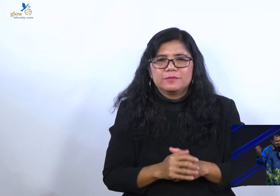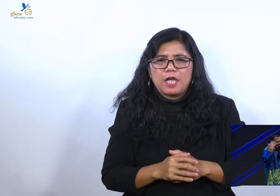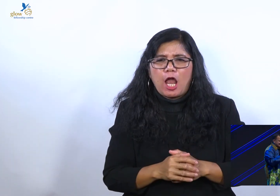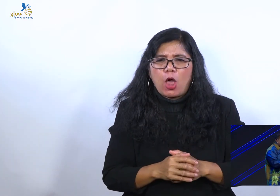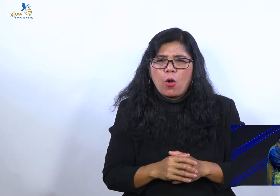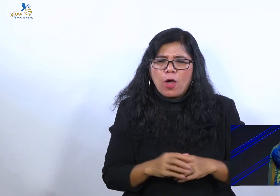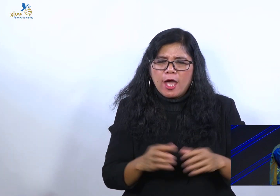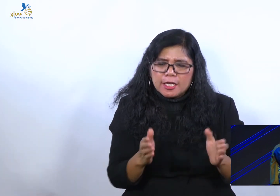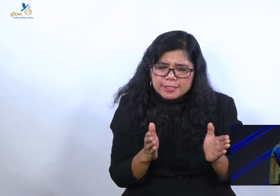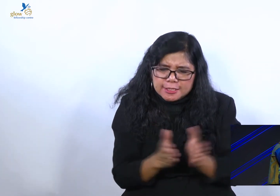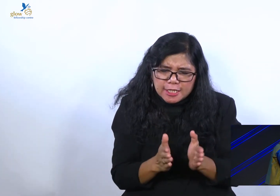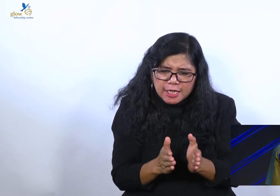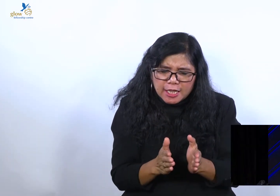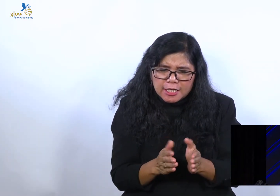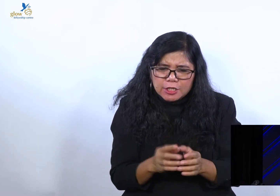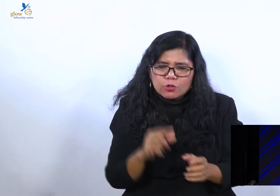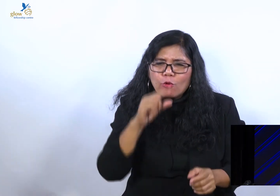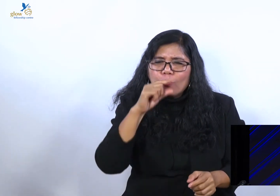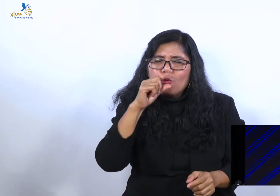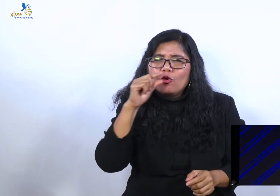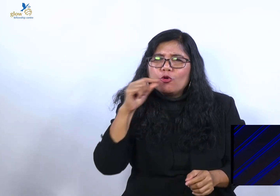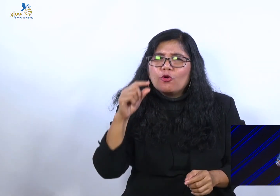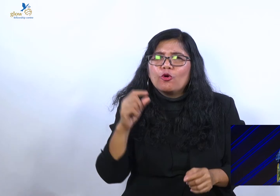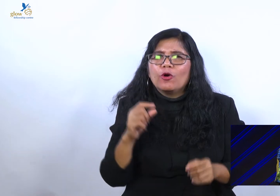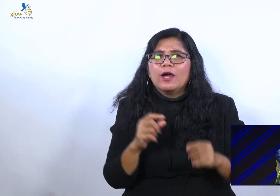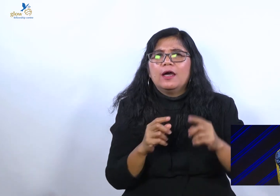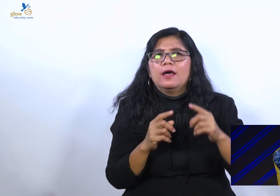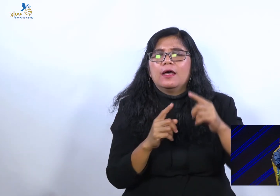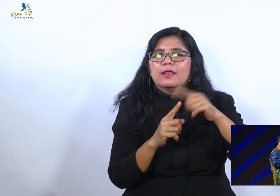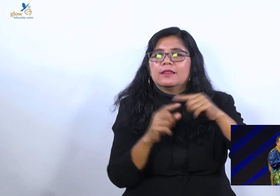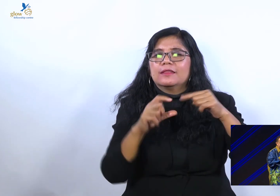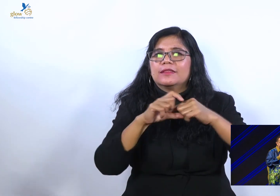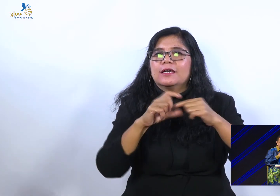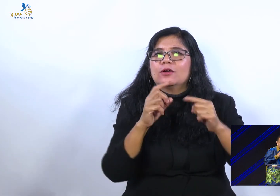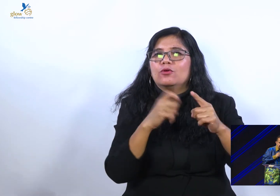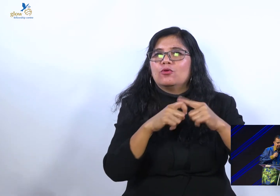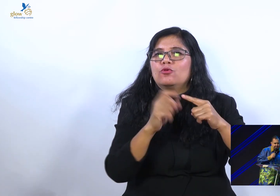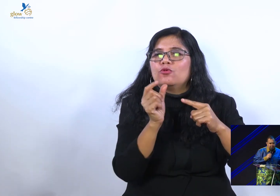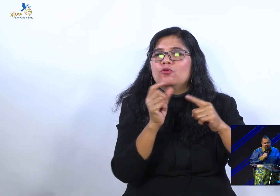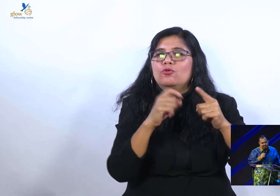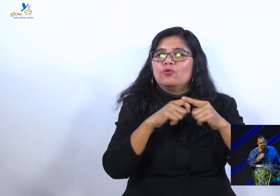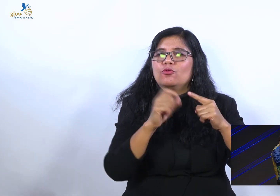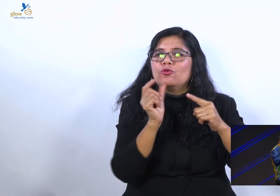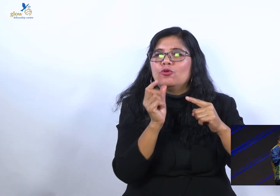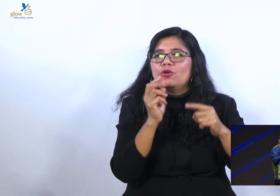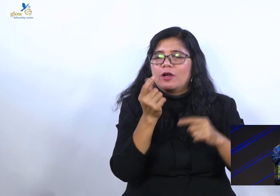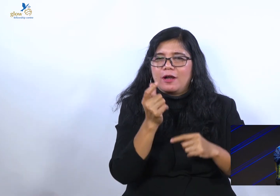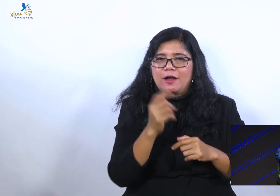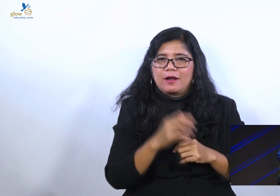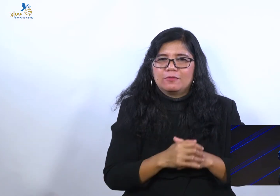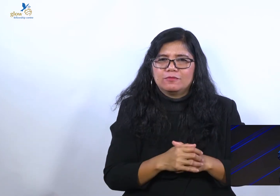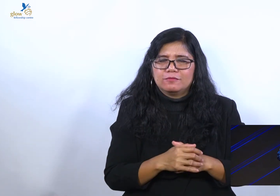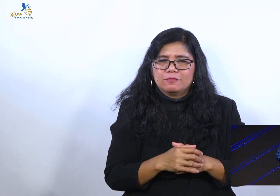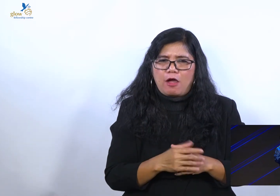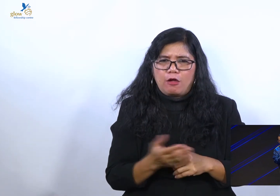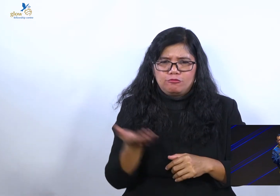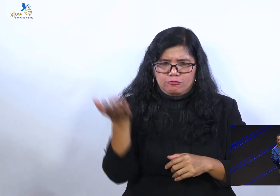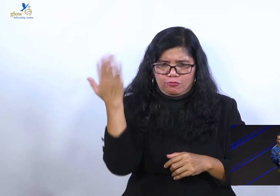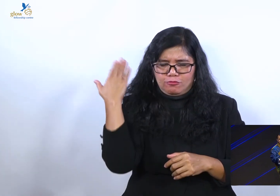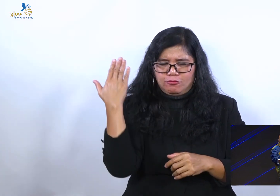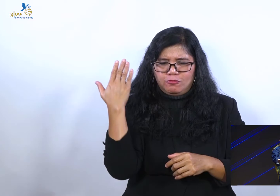sekarang karena tidak ada bayi suci, semua dipukul rata hanya ayam. Tapi waktu zaman bayi suci, itu jelas.